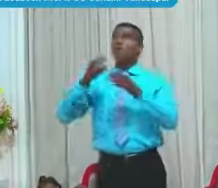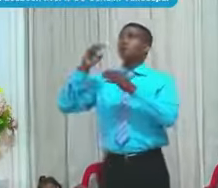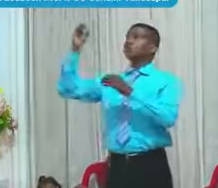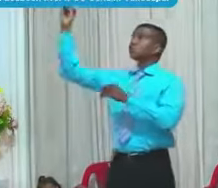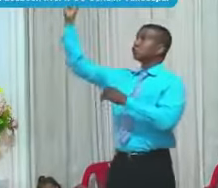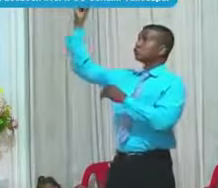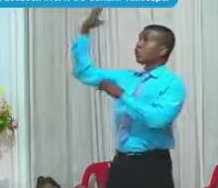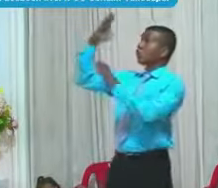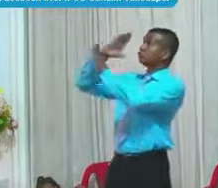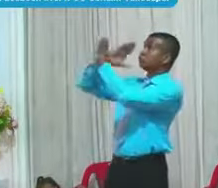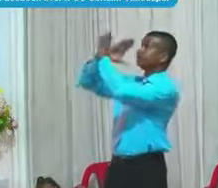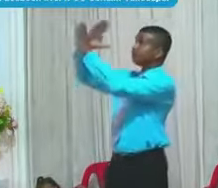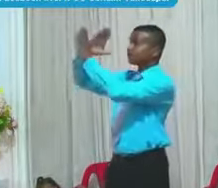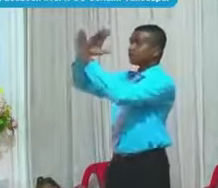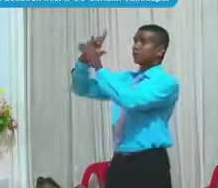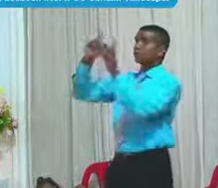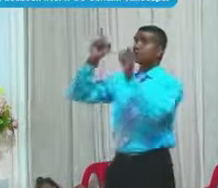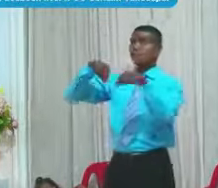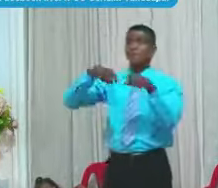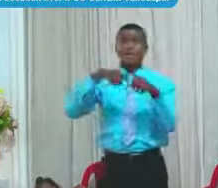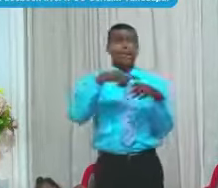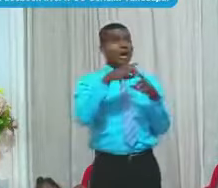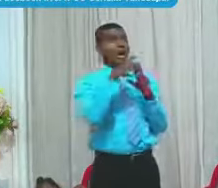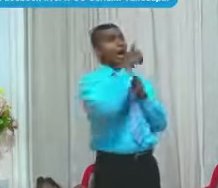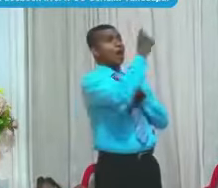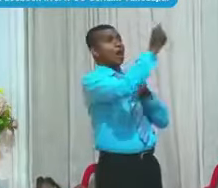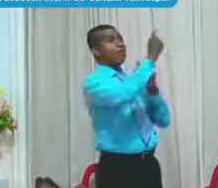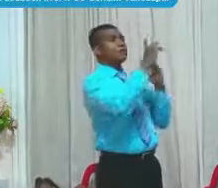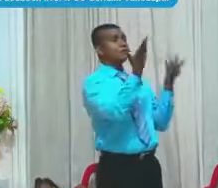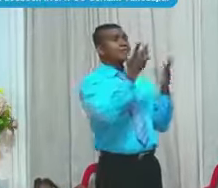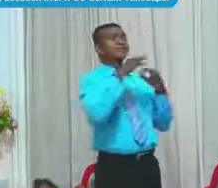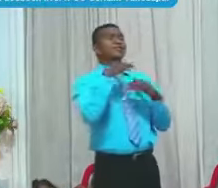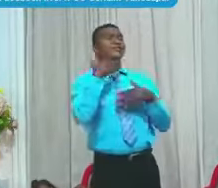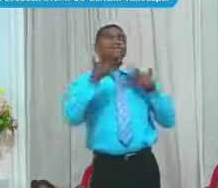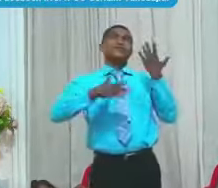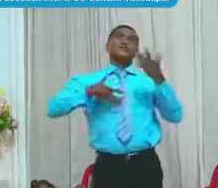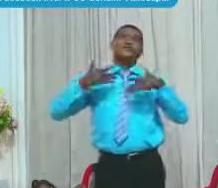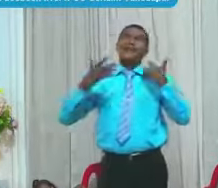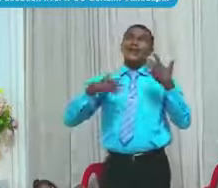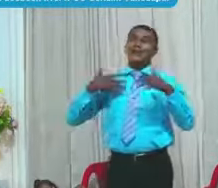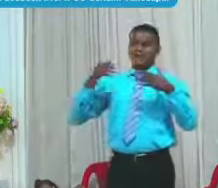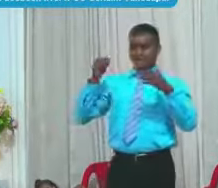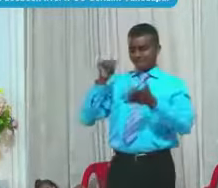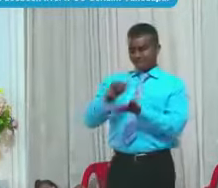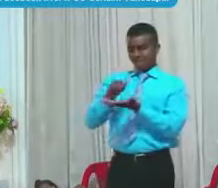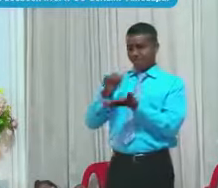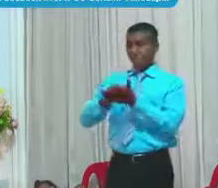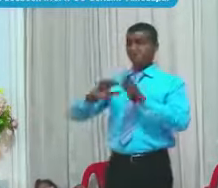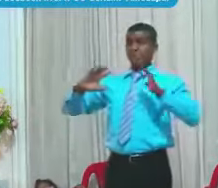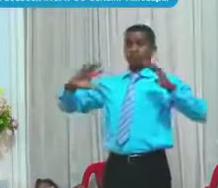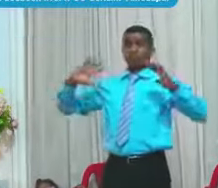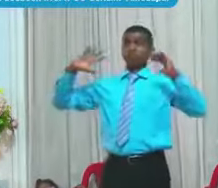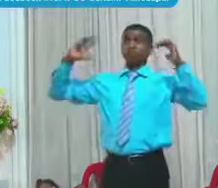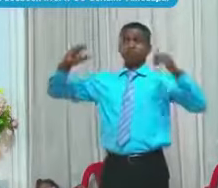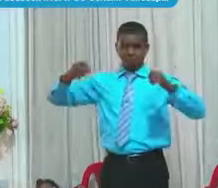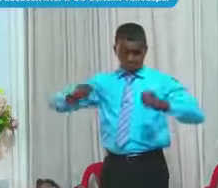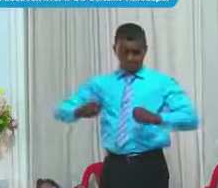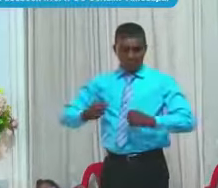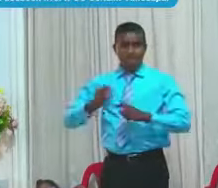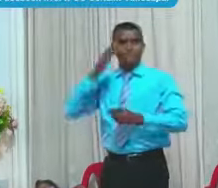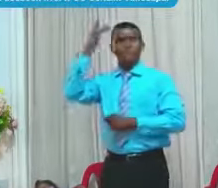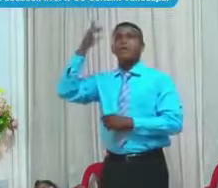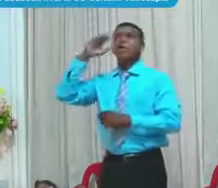esposo Que sale De su tálamo Se alegra Cual gigante Para recorrer El camino Porque los cielos